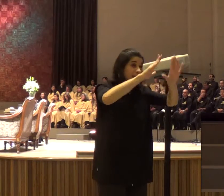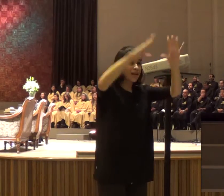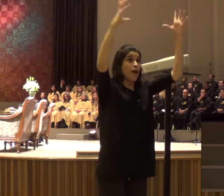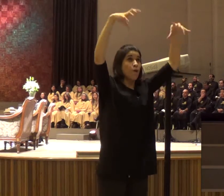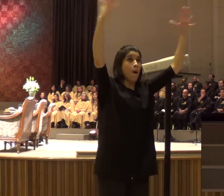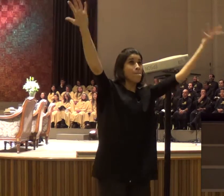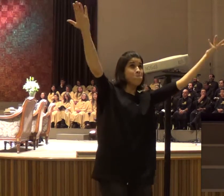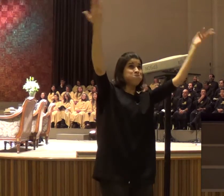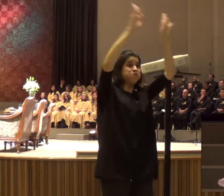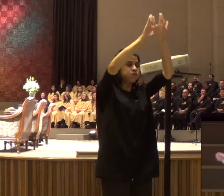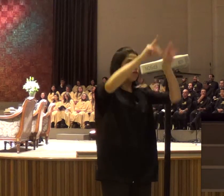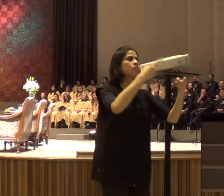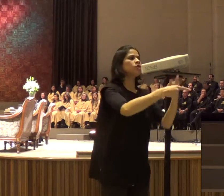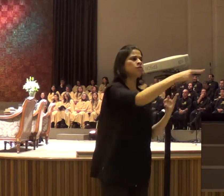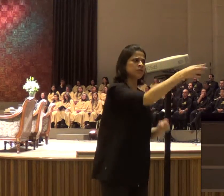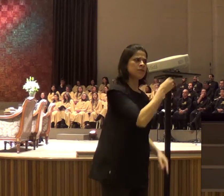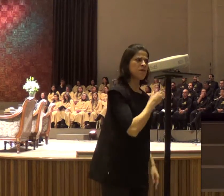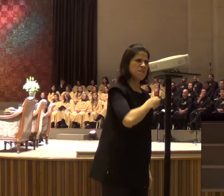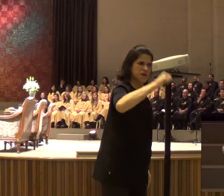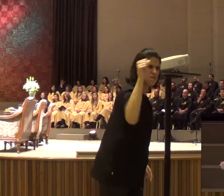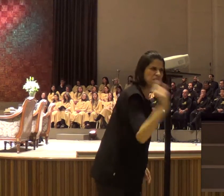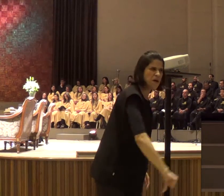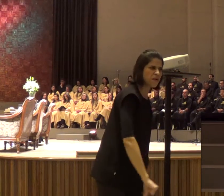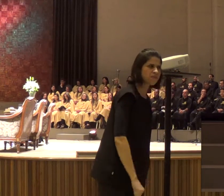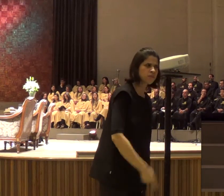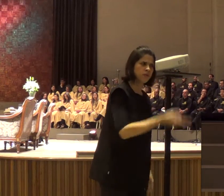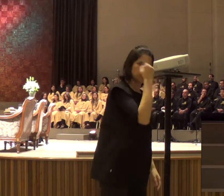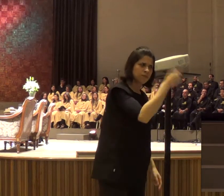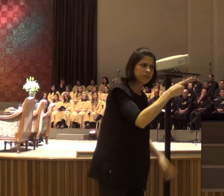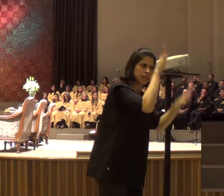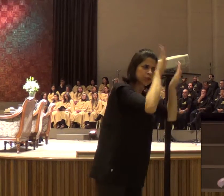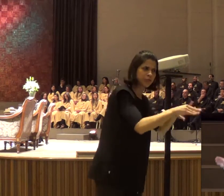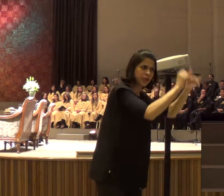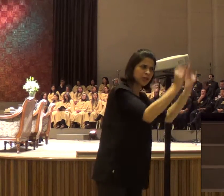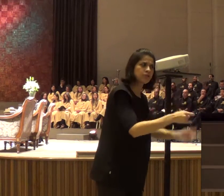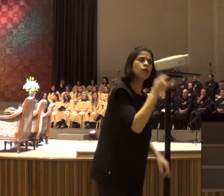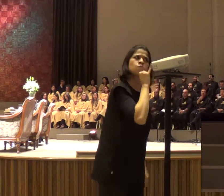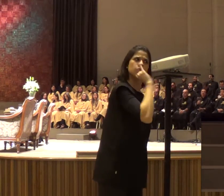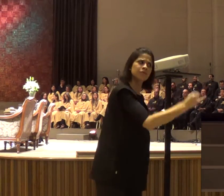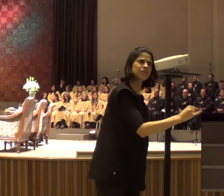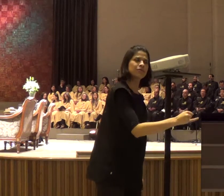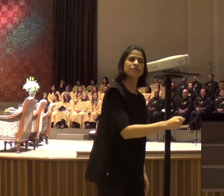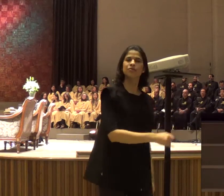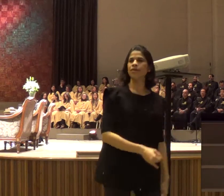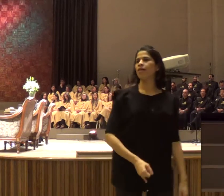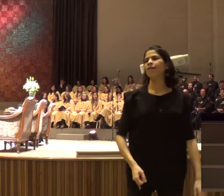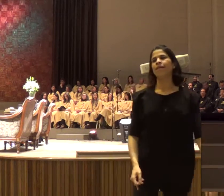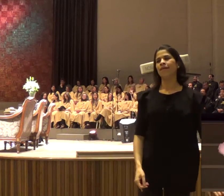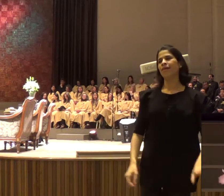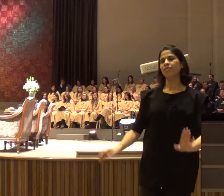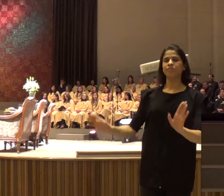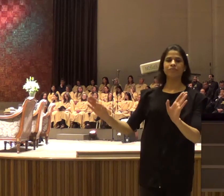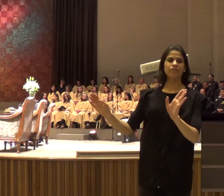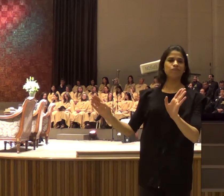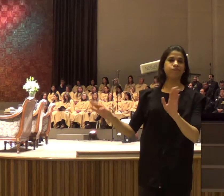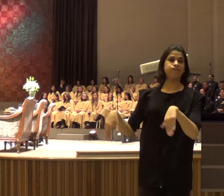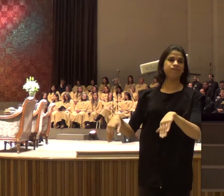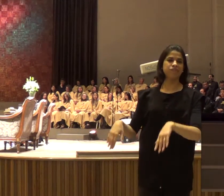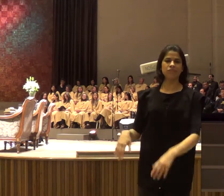da Sua Palavra, Ele coloca os profetas dEle, Ele dá sinais para nós, e a gente não quer ouvir, então